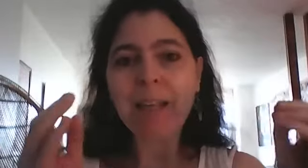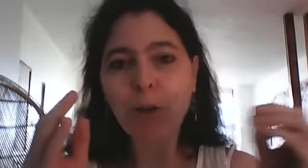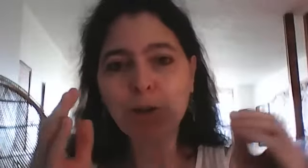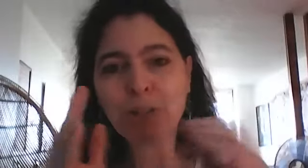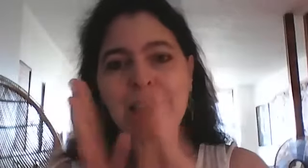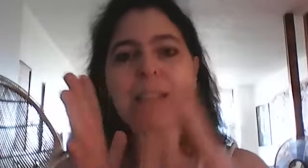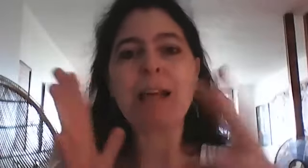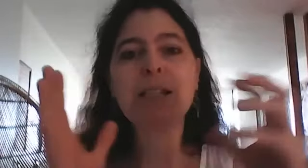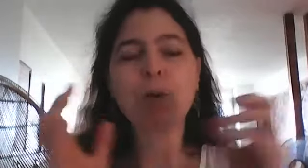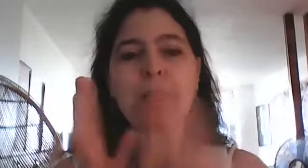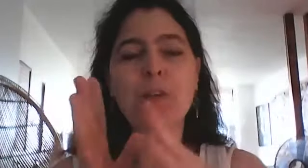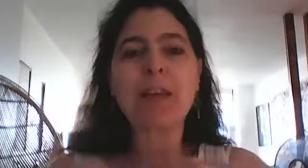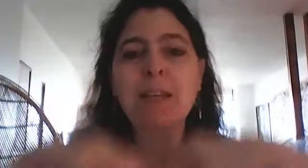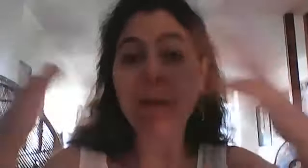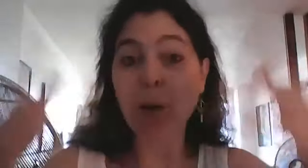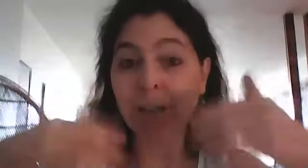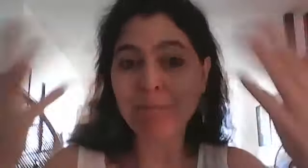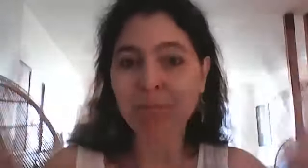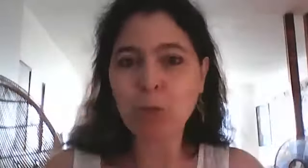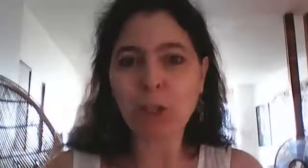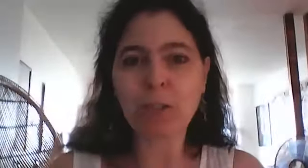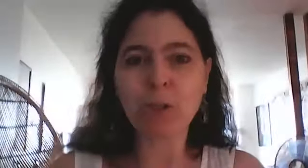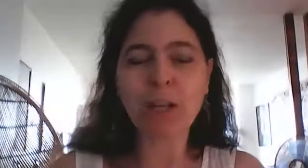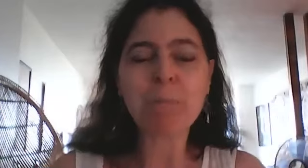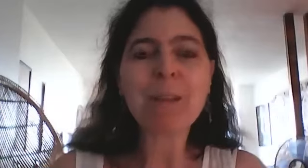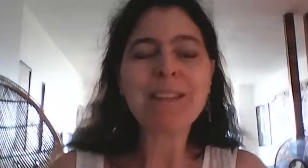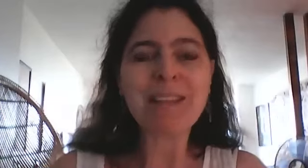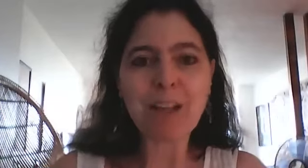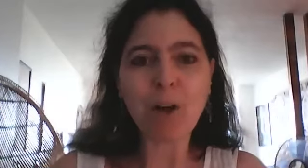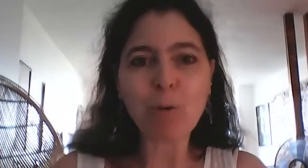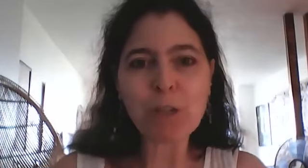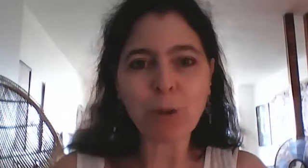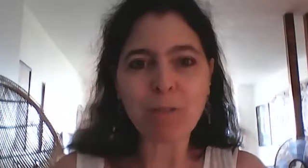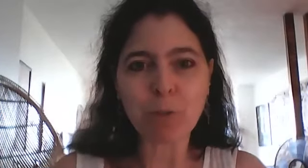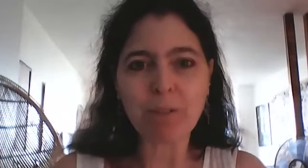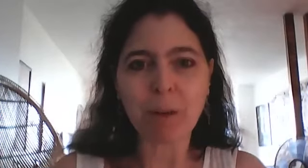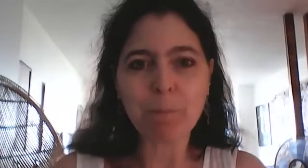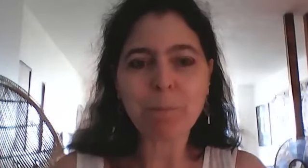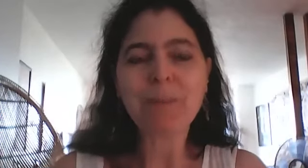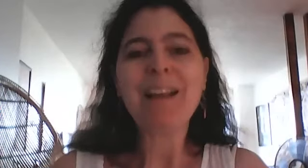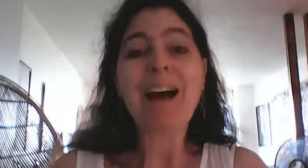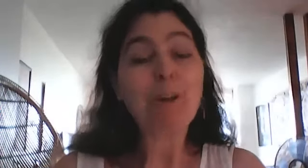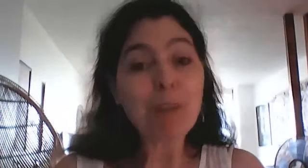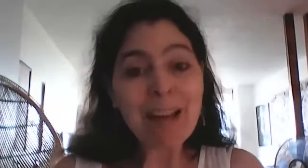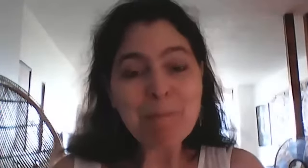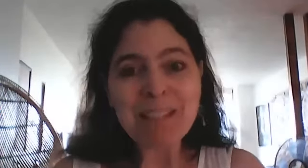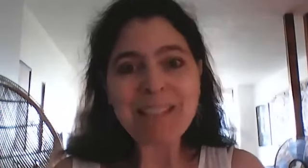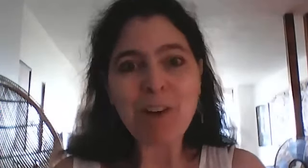une vitalisation qui se fait qui va apporter toutes sortes de résultats dans les heures ou les jours qui vont suivre alors voilà merci d'avoir